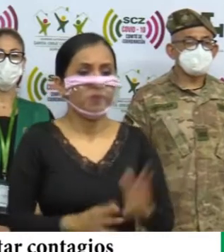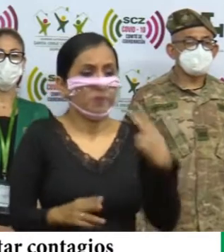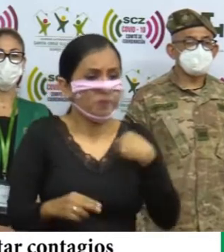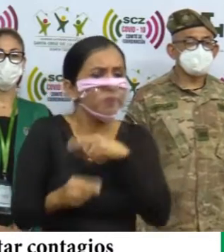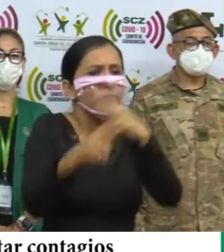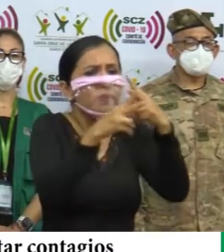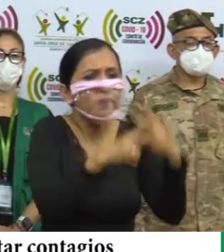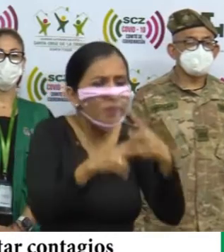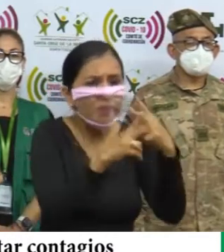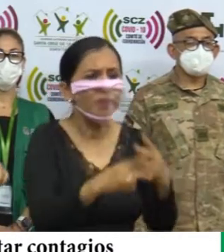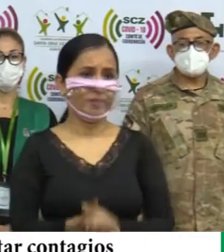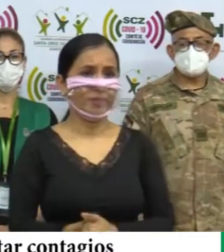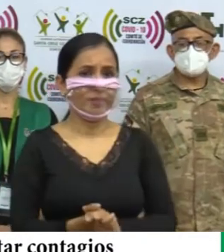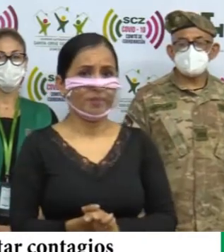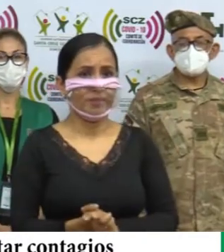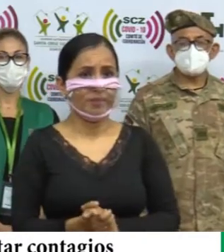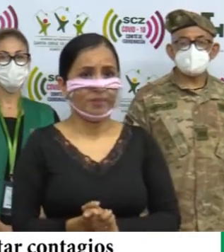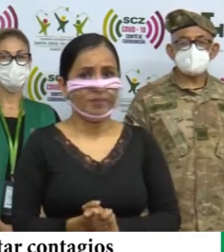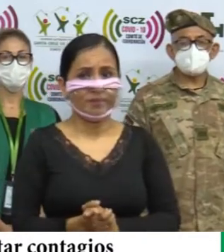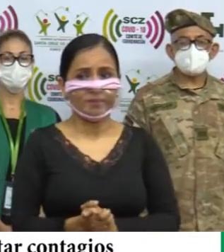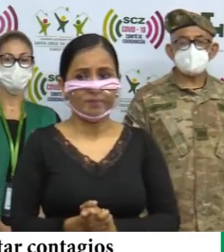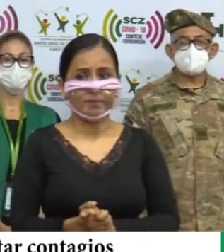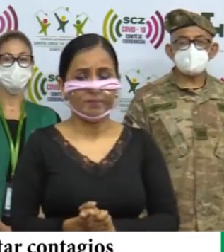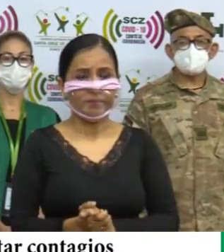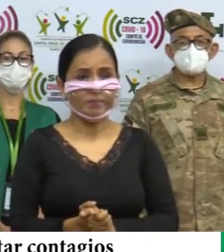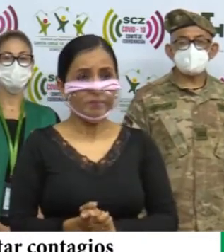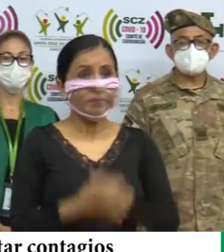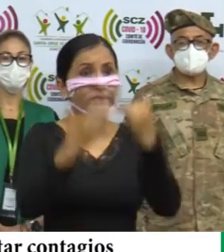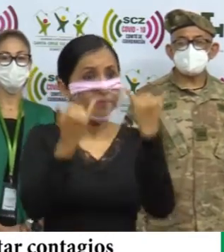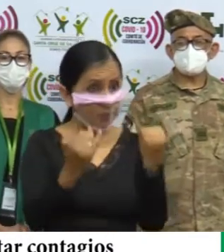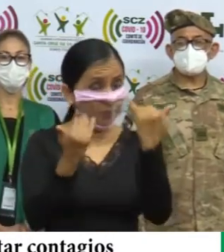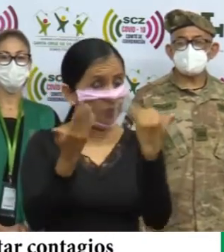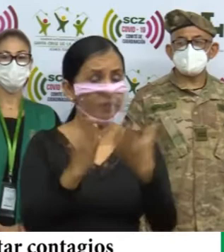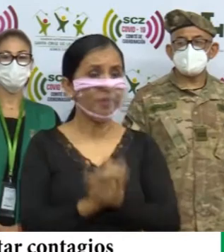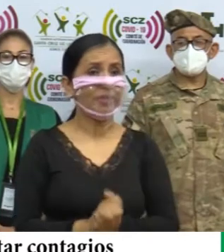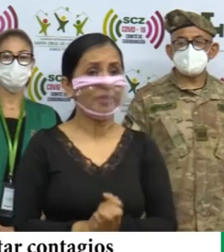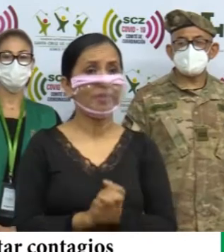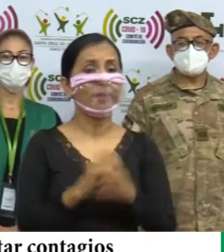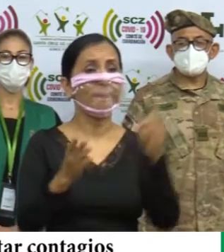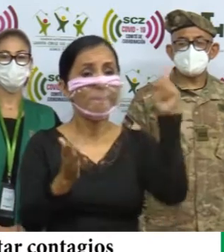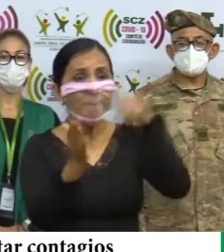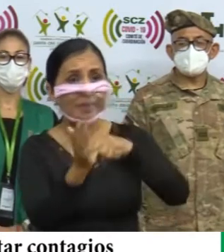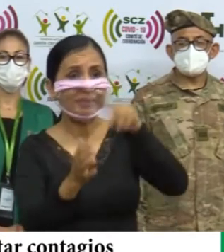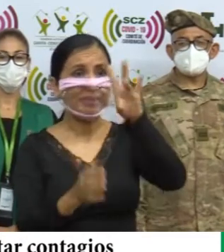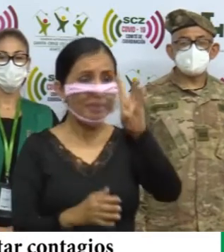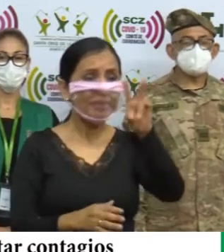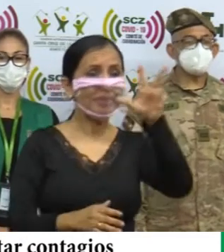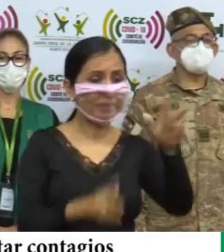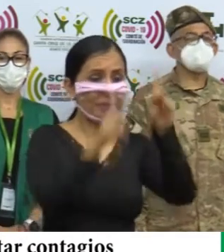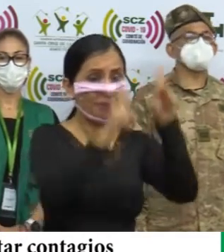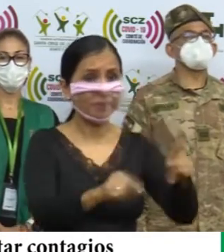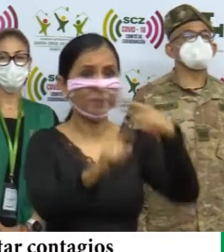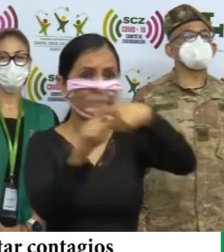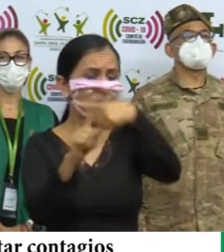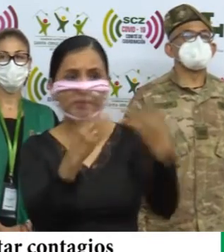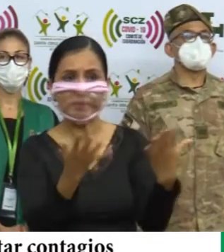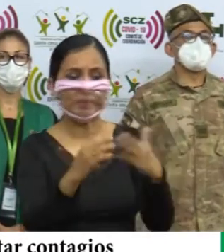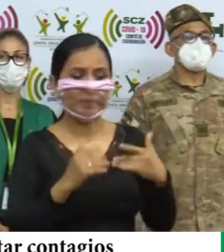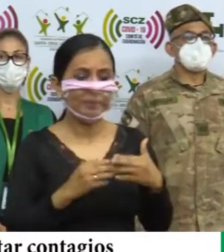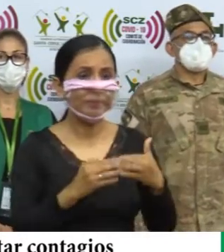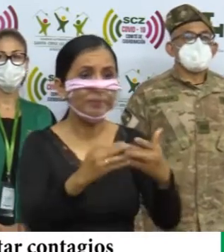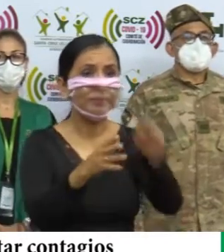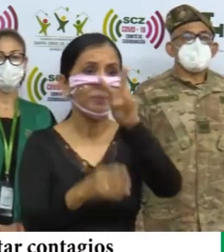cuidando nuestra tasa de letalidad. Esta cifra de 1.073 suma ahora al